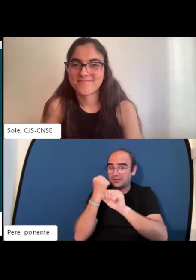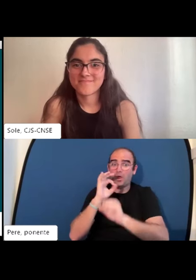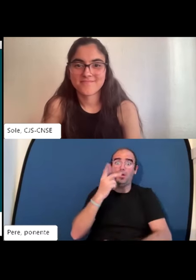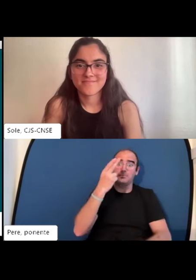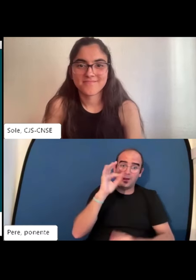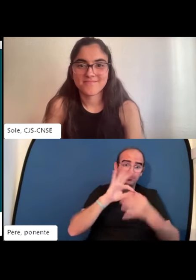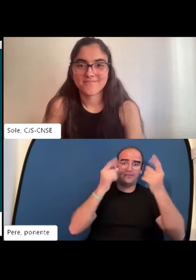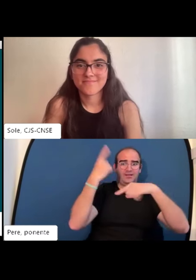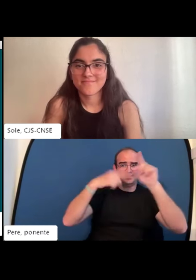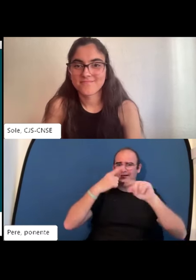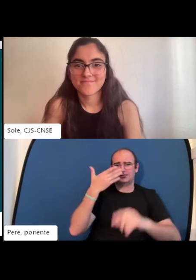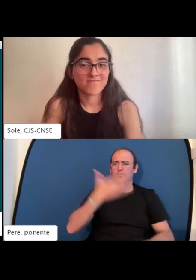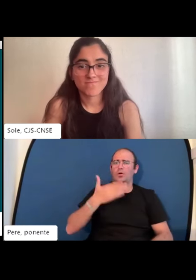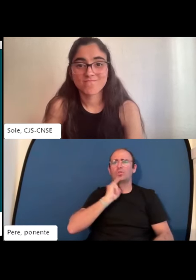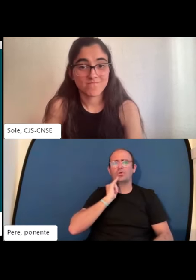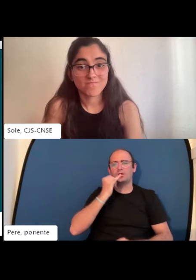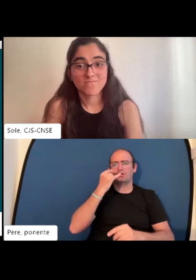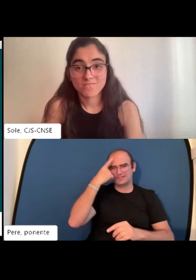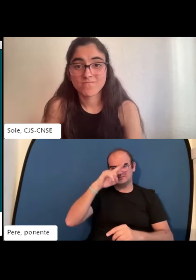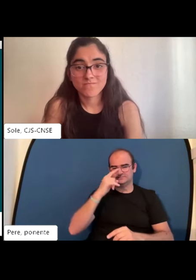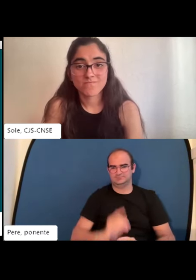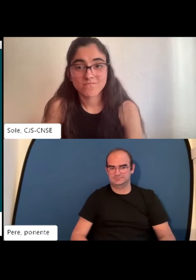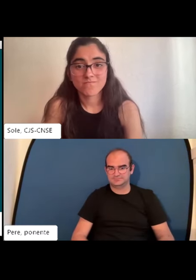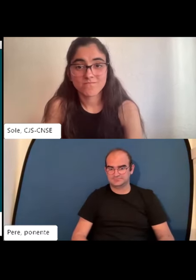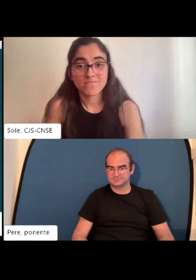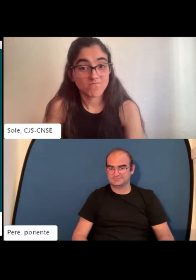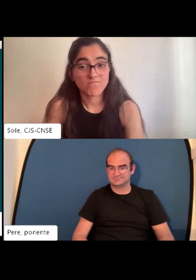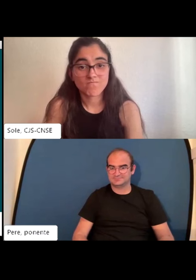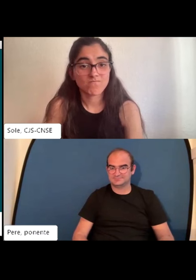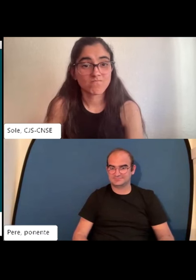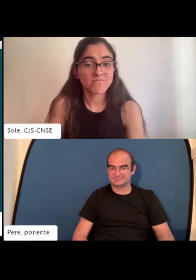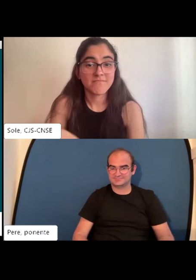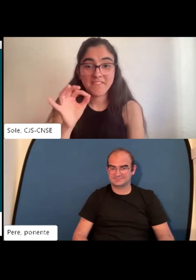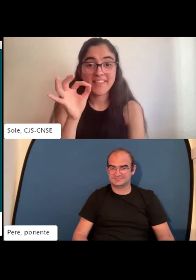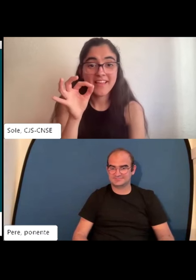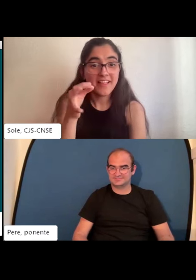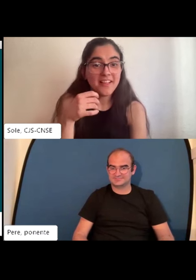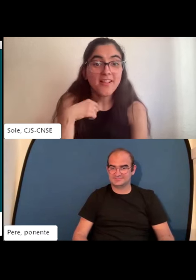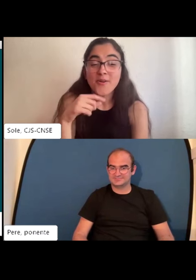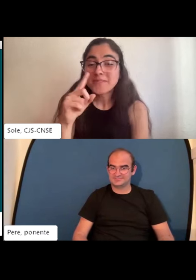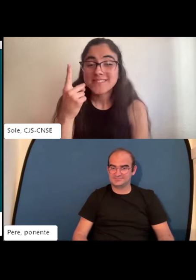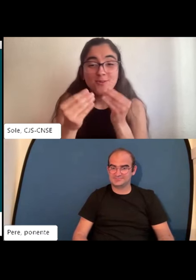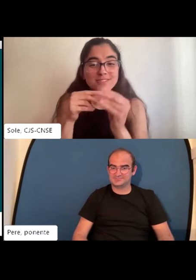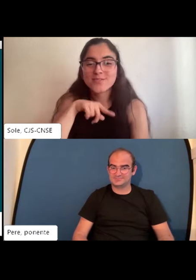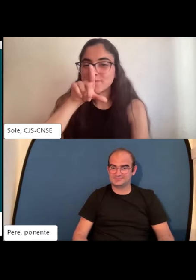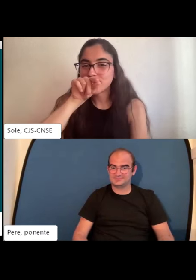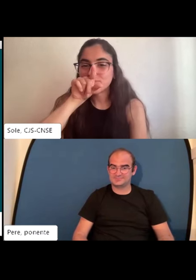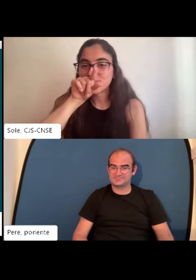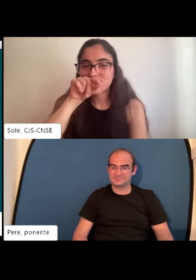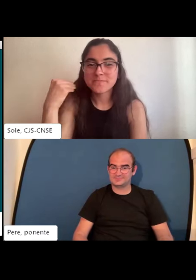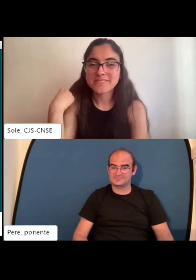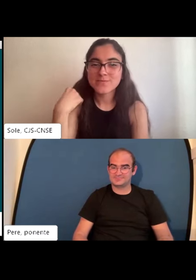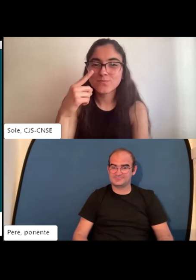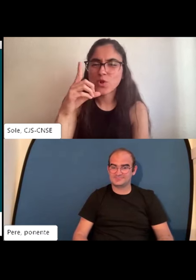idiomas que podéis aprovechar para vuestro ámbito laboral y que además están reconocidas